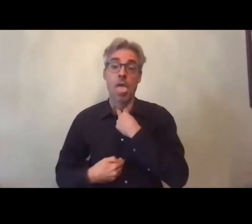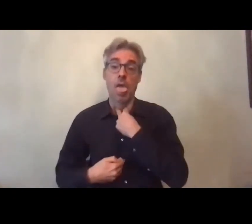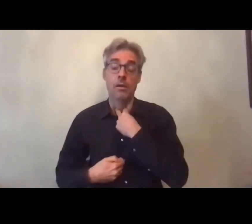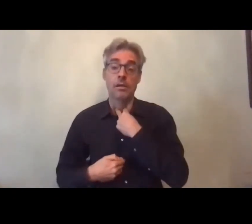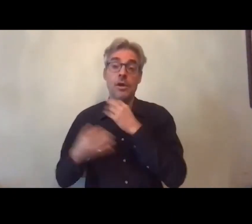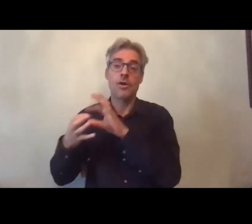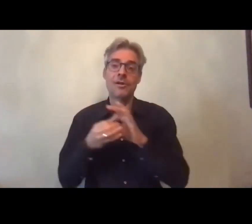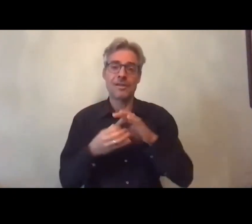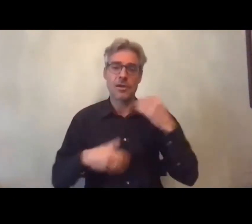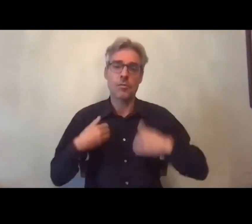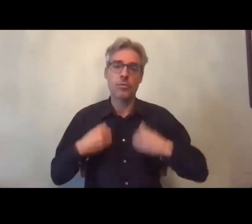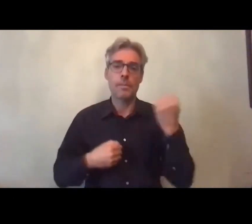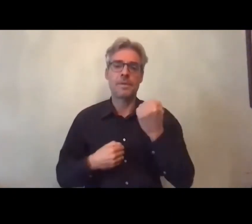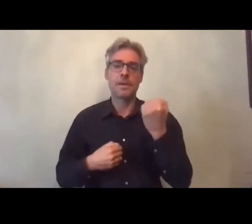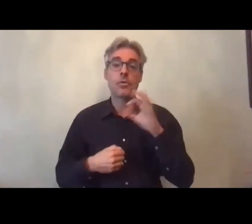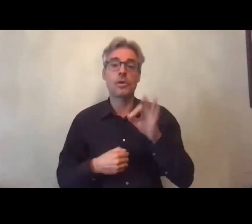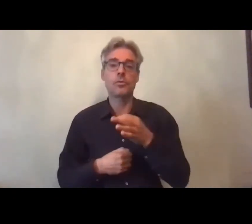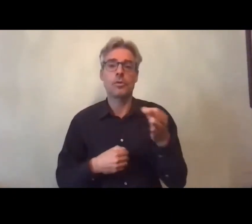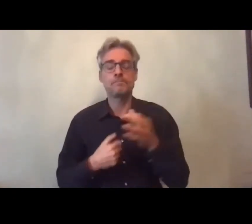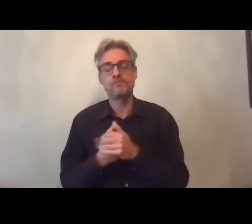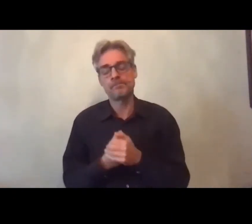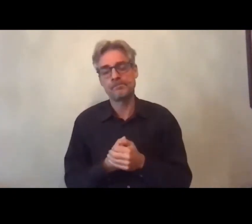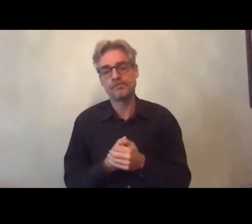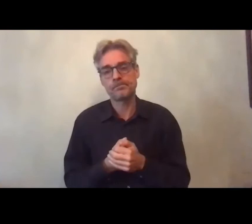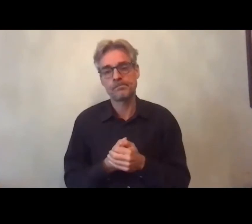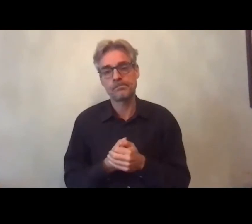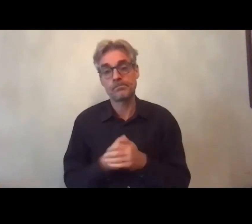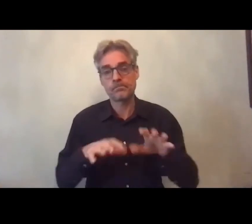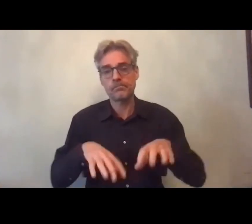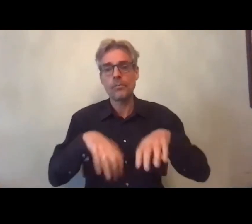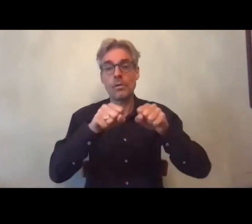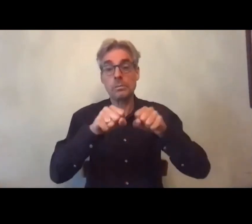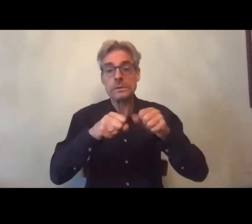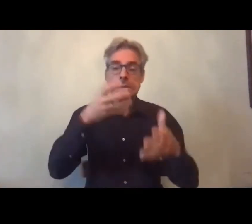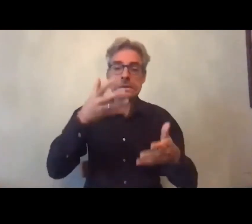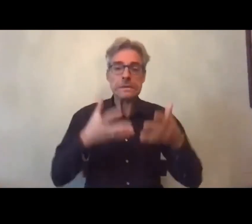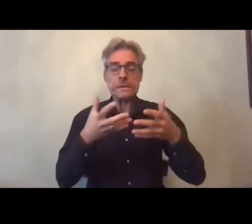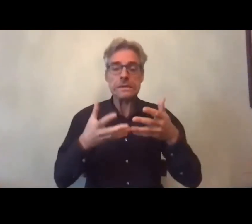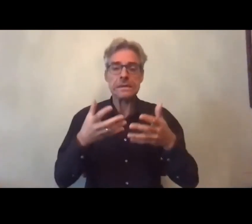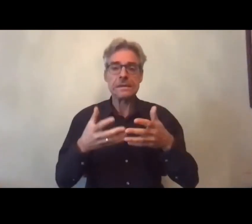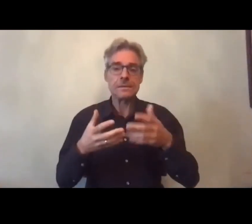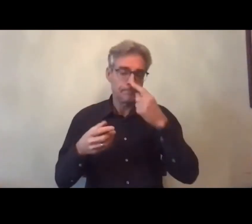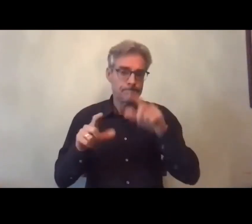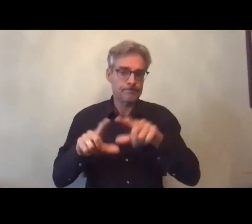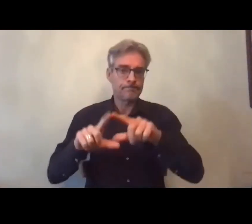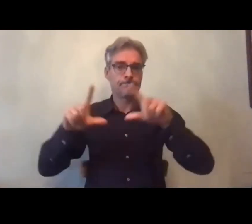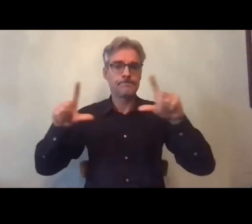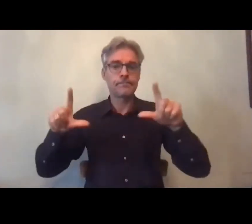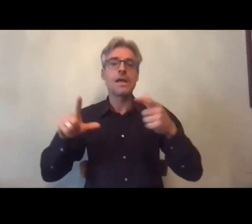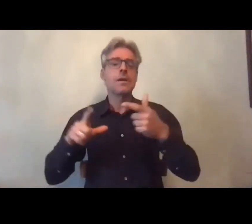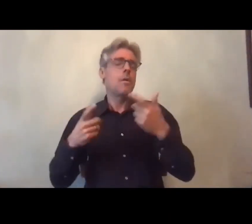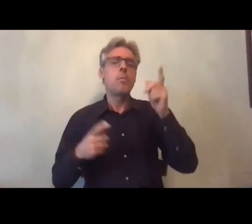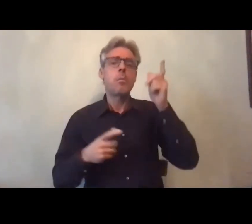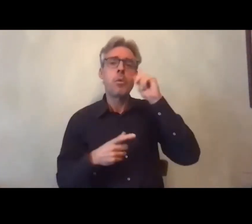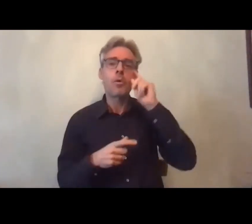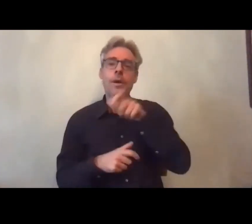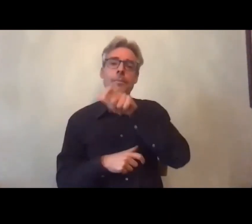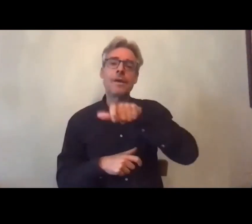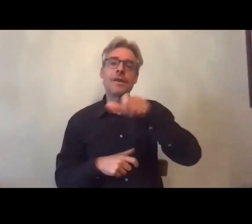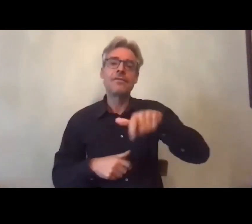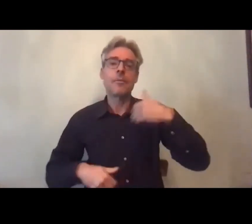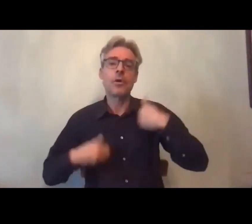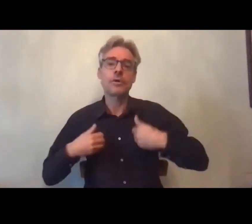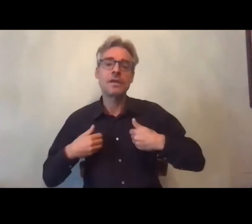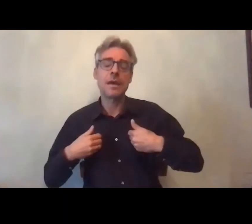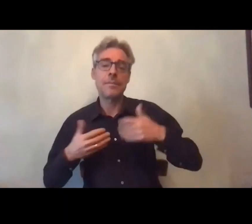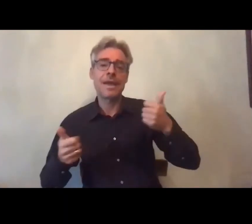donc que nous envisageons comme un prisme c'est-à-dire que l'expérience des femmes handicapées face